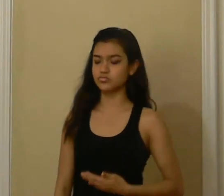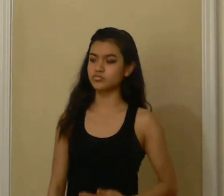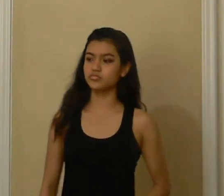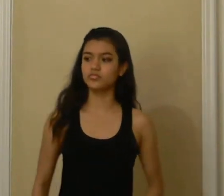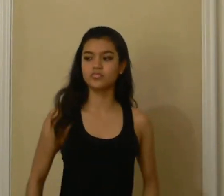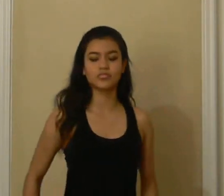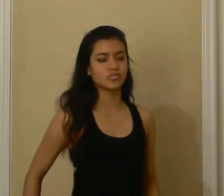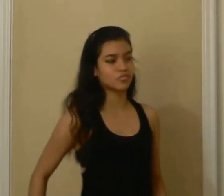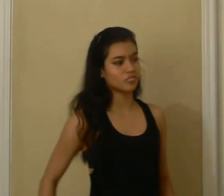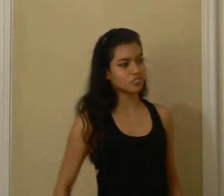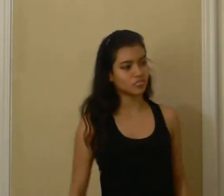me dio